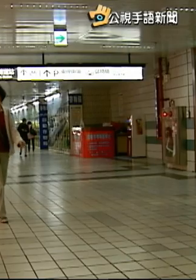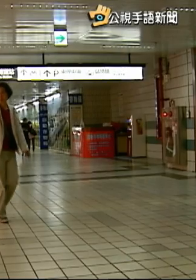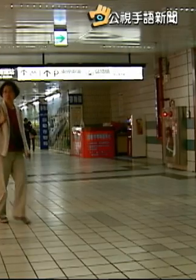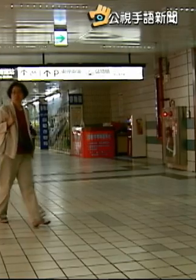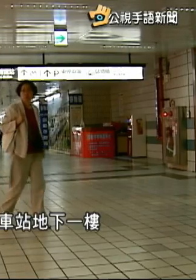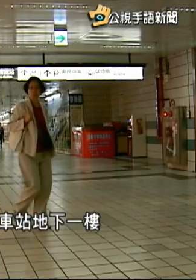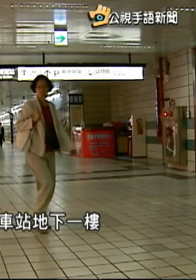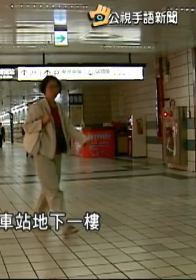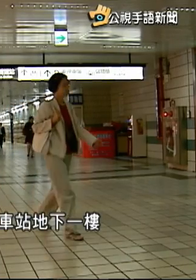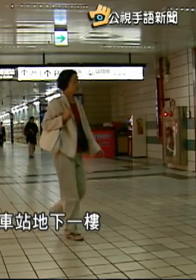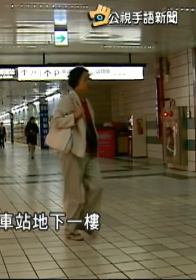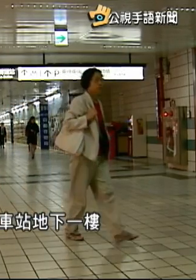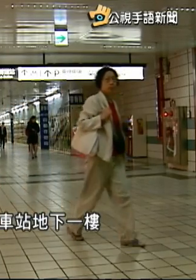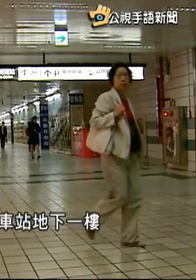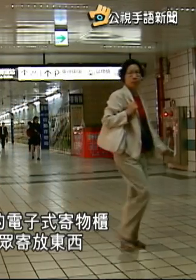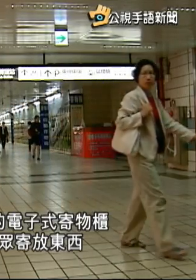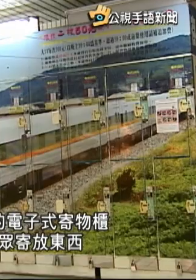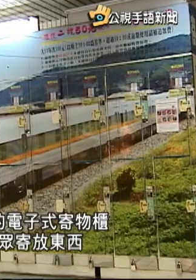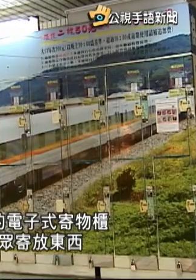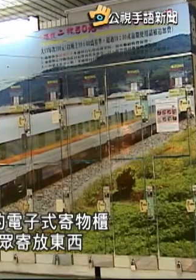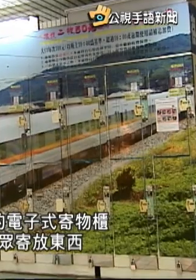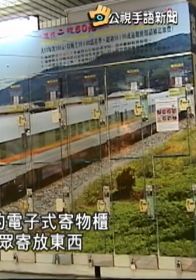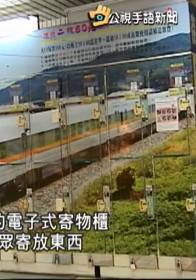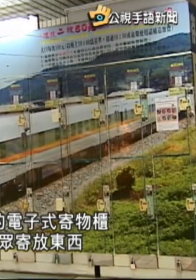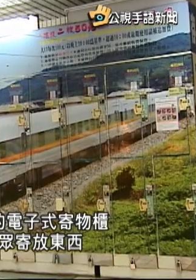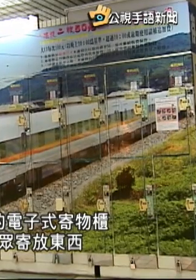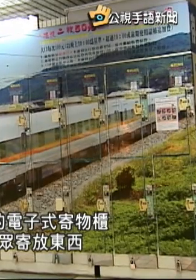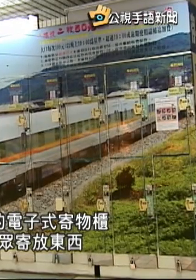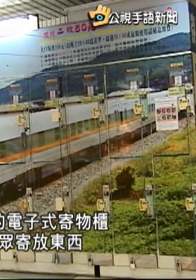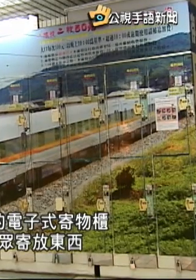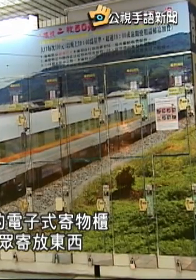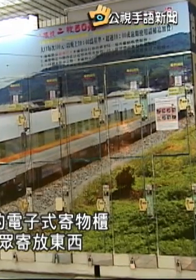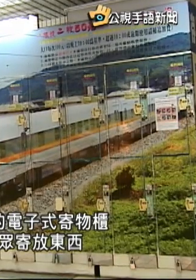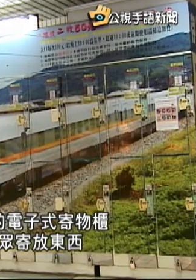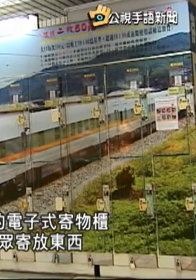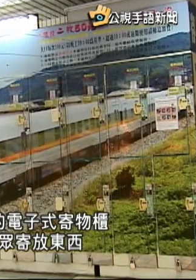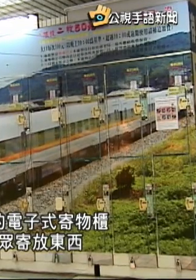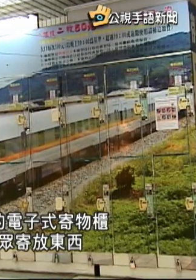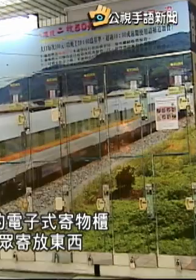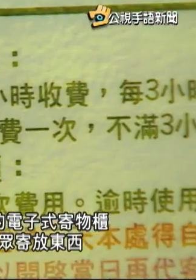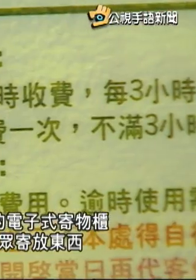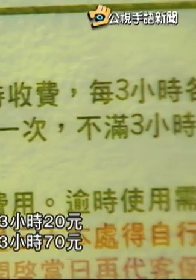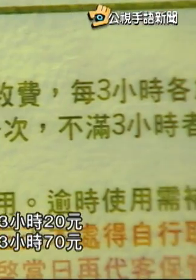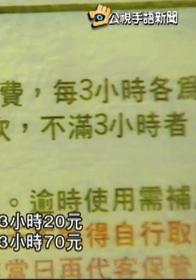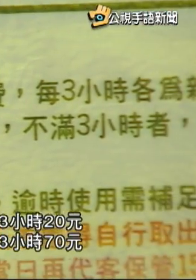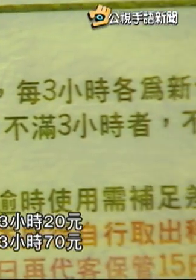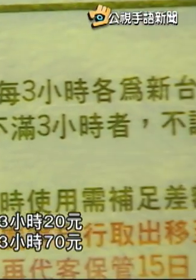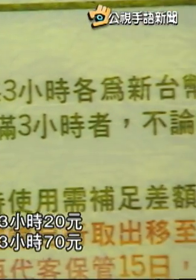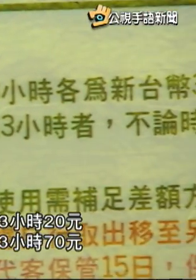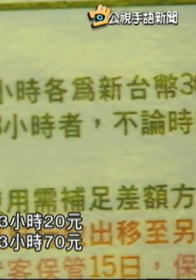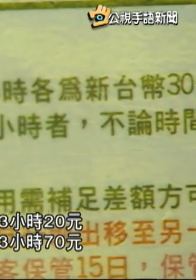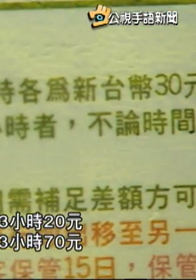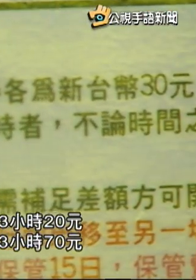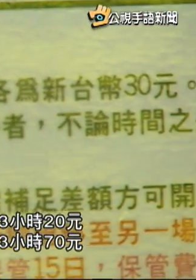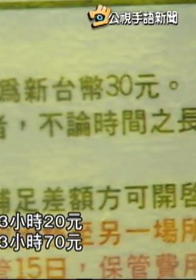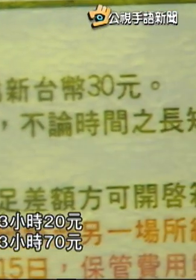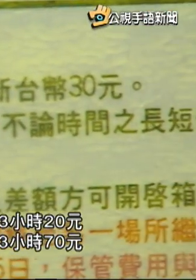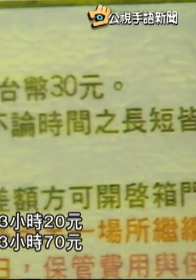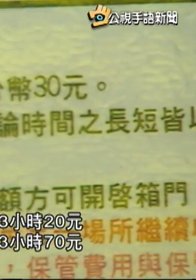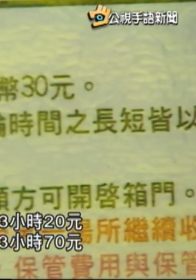来到台北车站地下一楼有好几排的电子试剂物柜提供民众寄放东西小柜子三小时二十元大柜子三小时七十